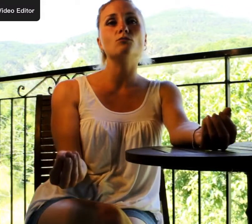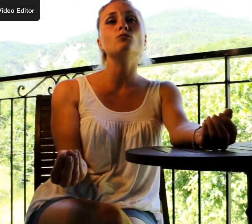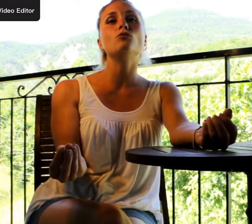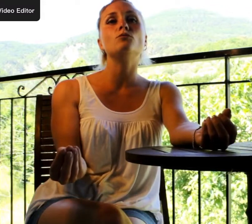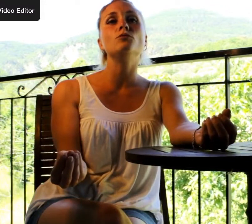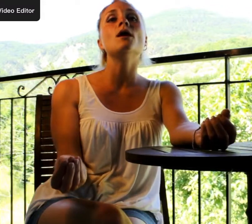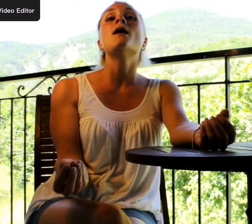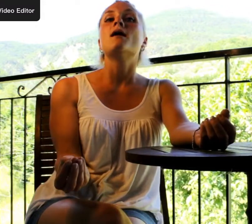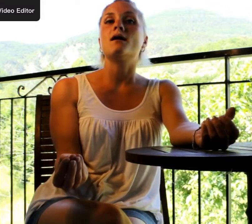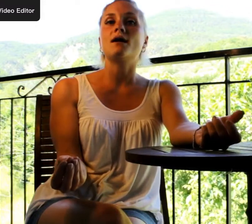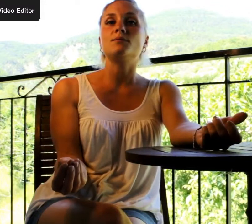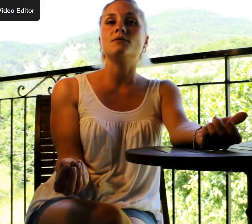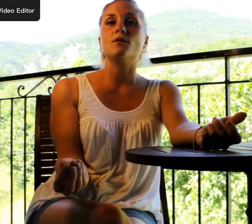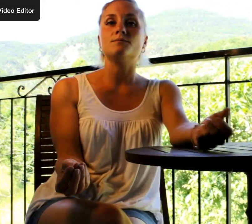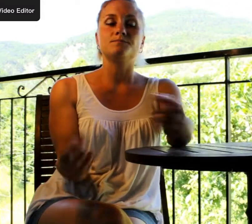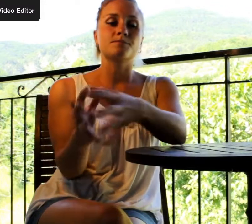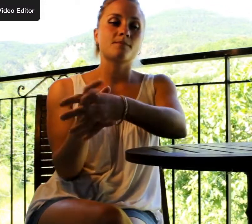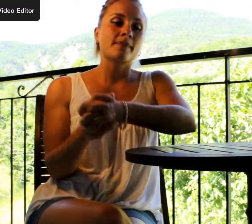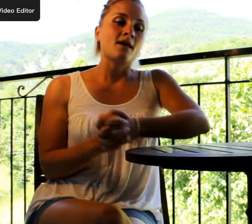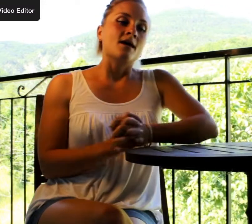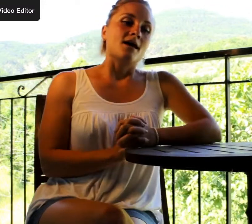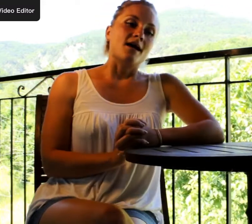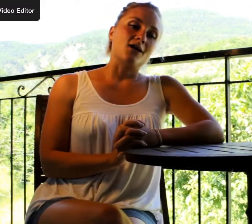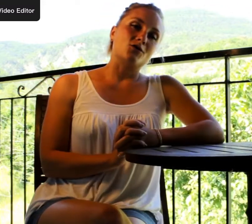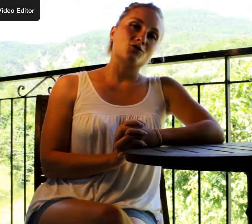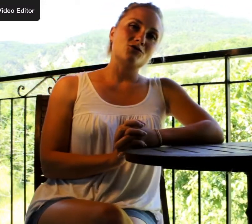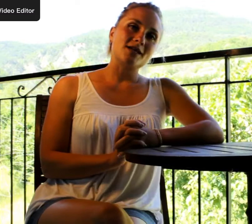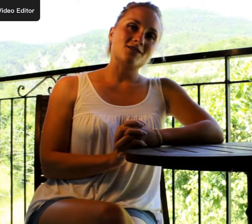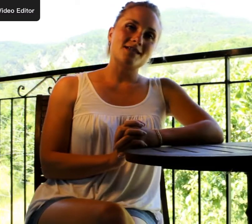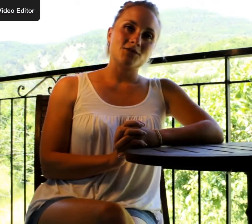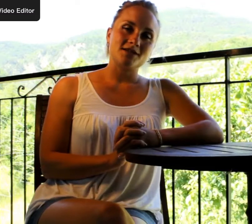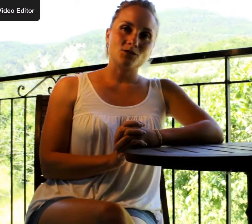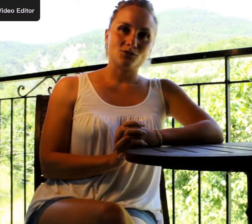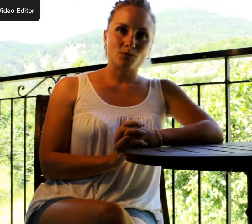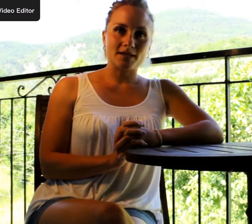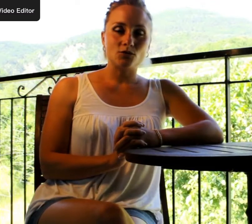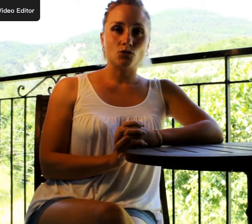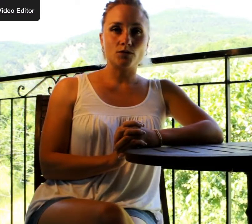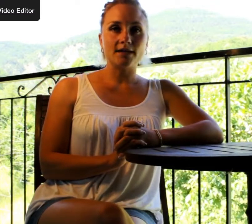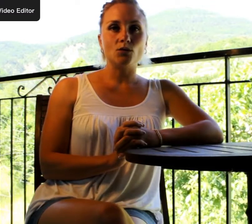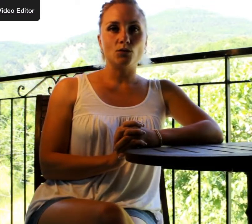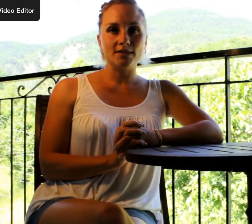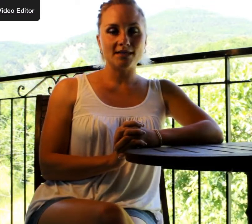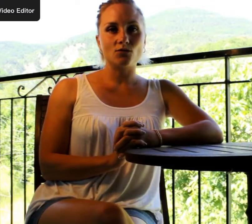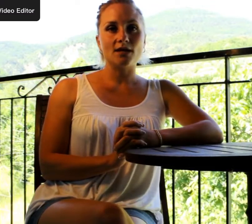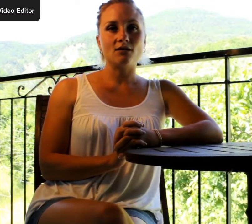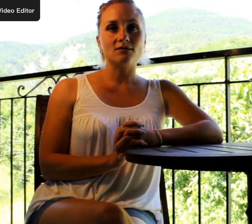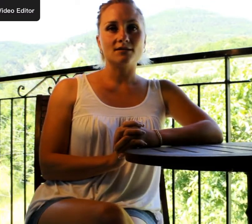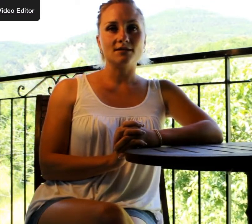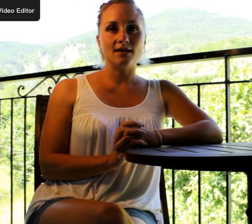beaucoup plus rapidement. Alors, je voulais dans cette vidéo vous parler du côté ludique de la langue des signes